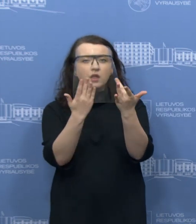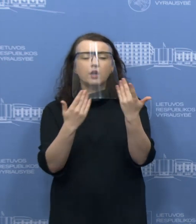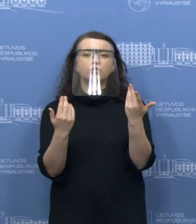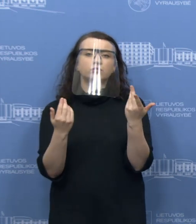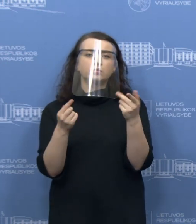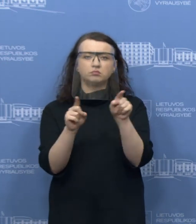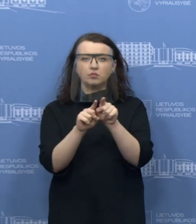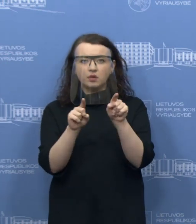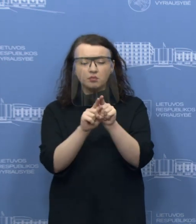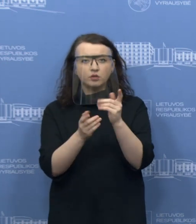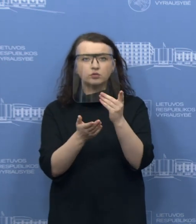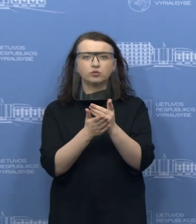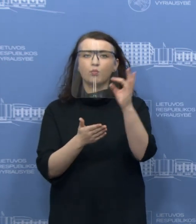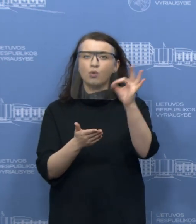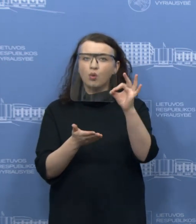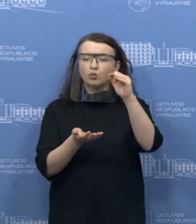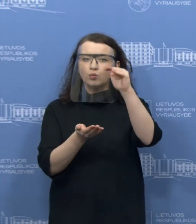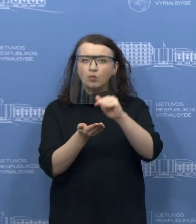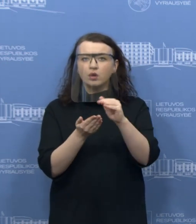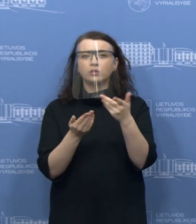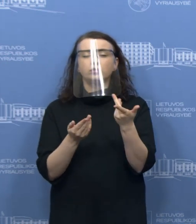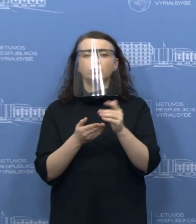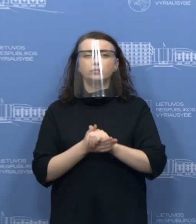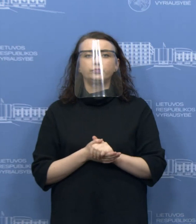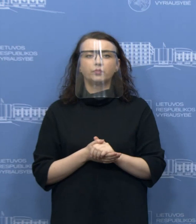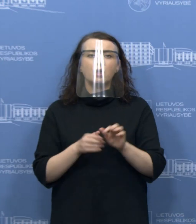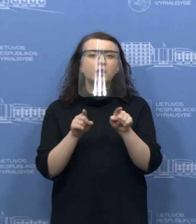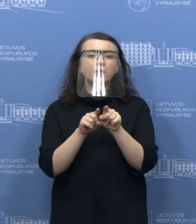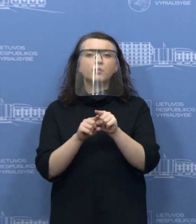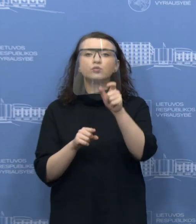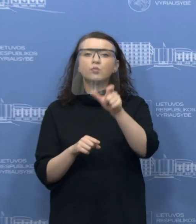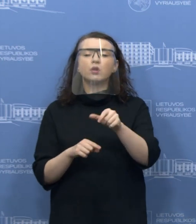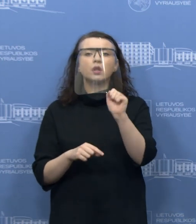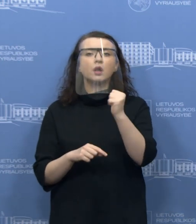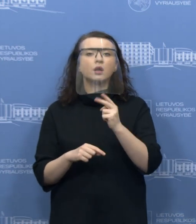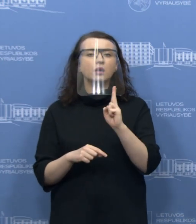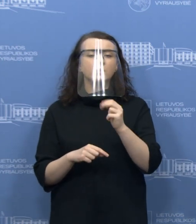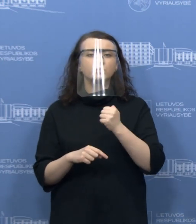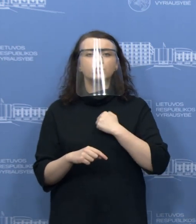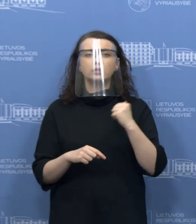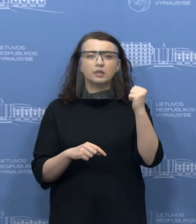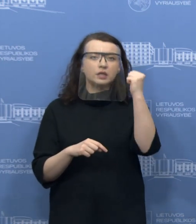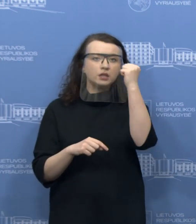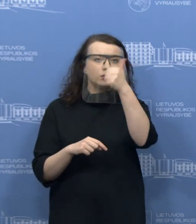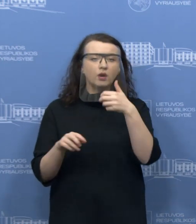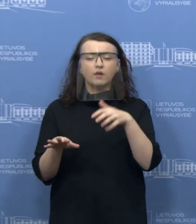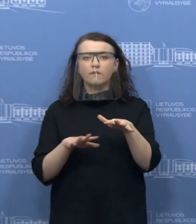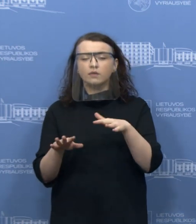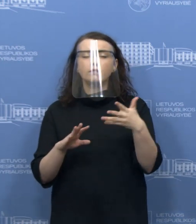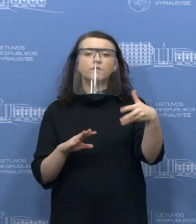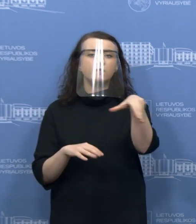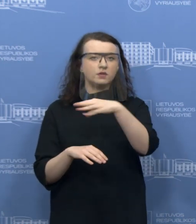pažiūrė, viešosioms įstaigoms, tiek gyventojams, kurie užsima individualia veikla. Na, iš esmės visiems.